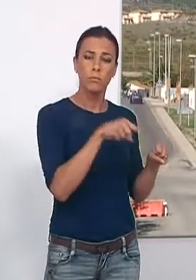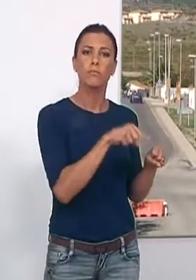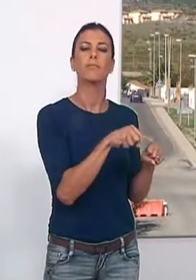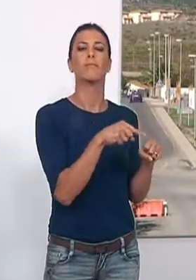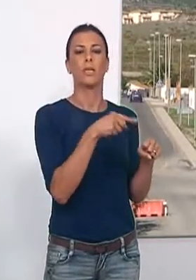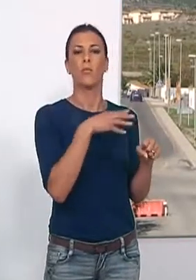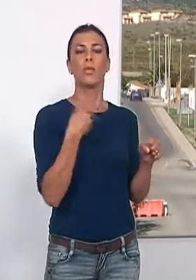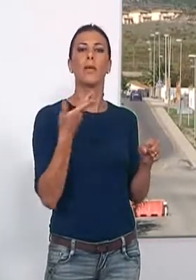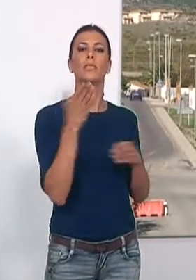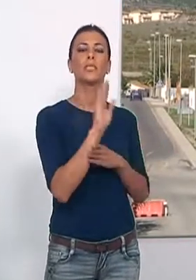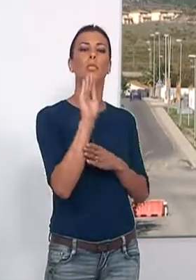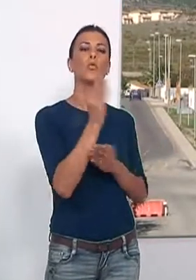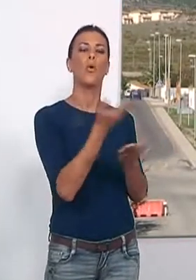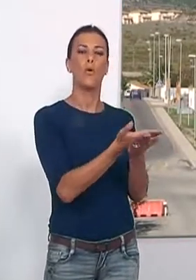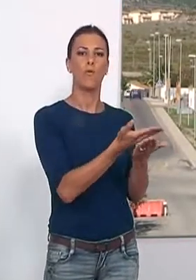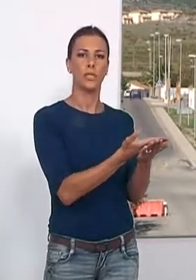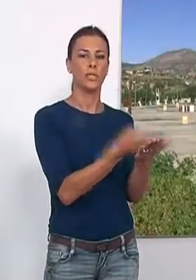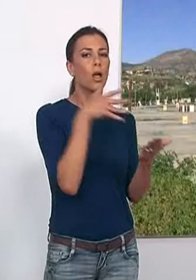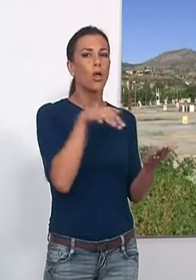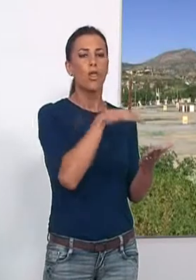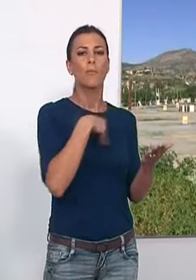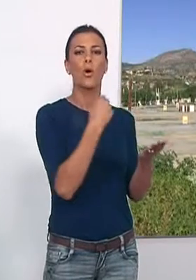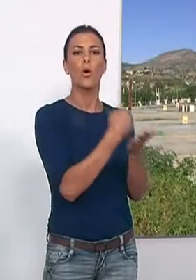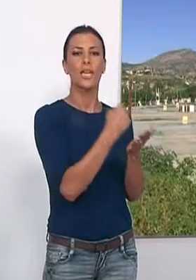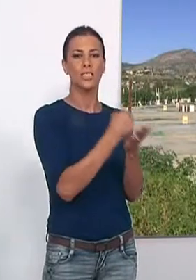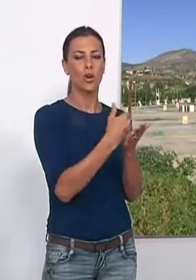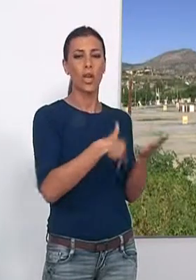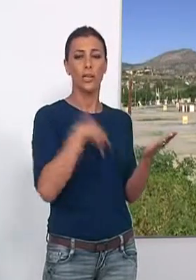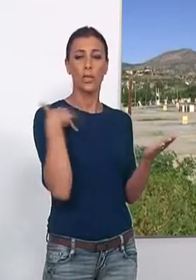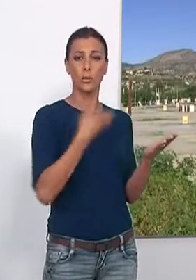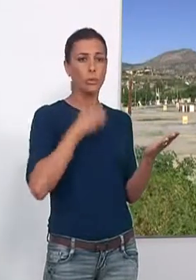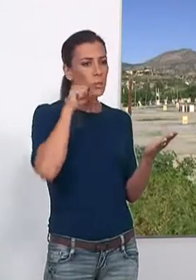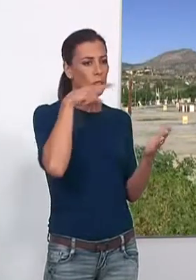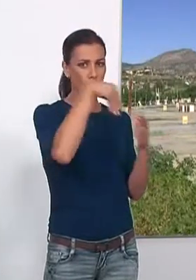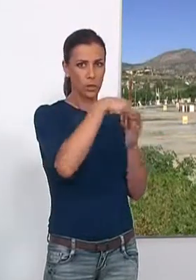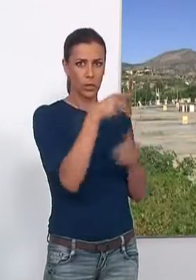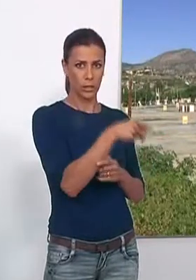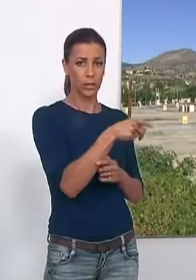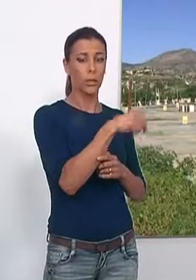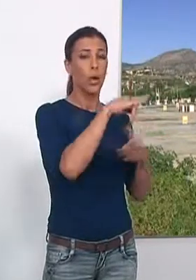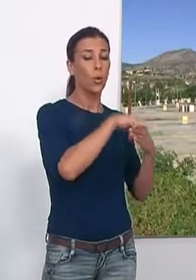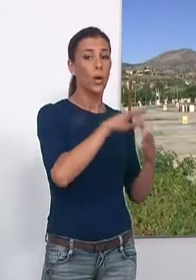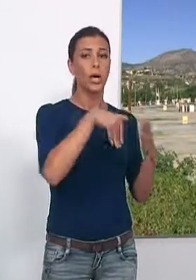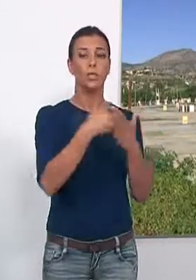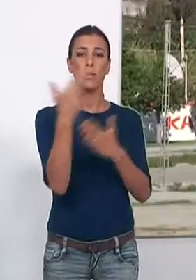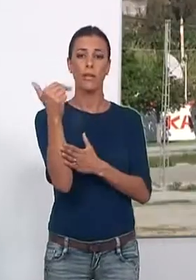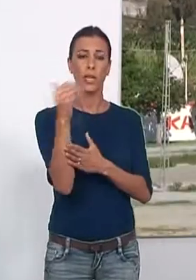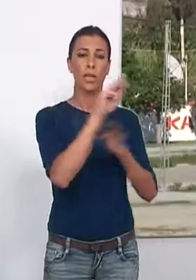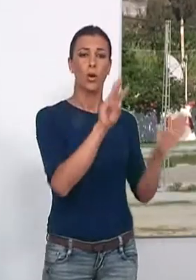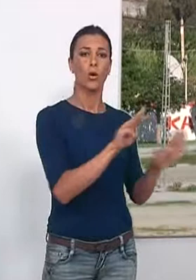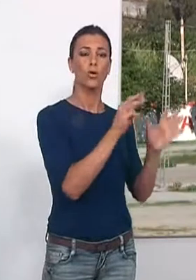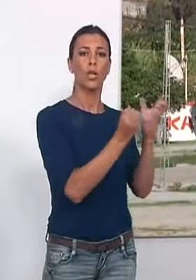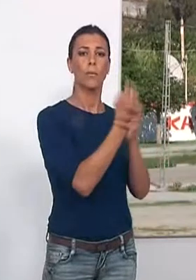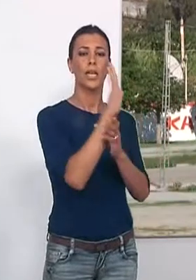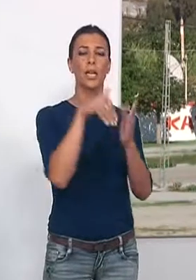explotaciones podrán presentar sus ofertas en el Registro General del Ayuntamiento de Motril de lunes a viernes de